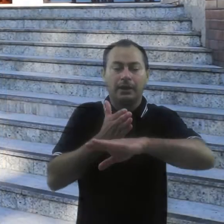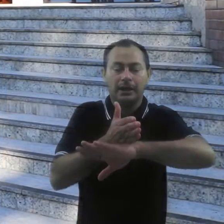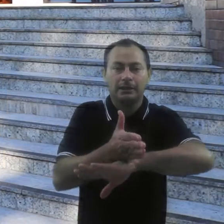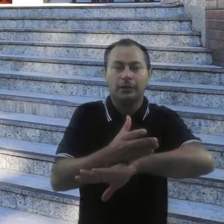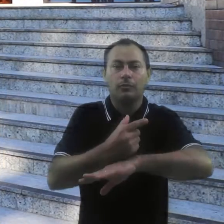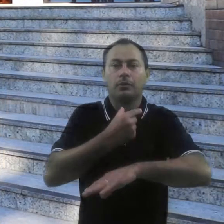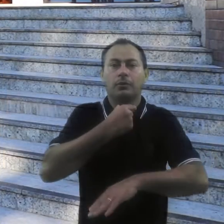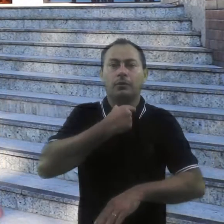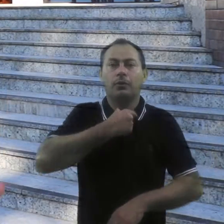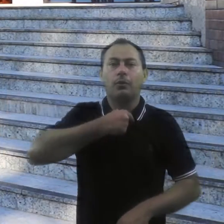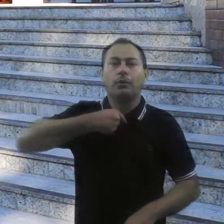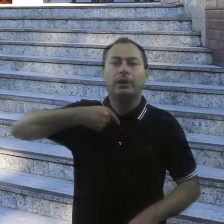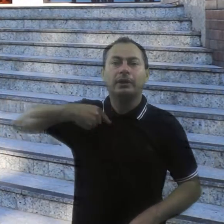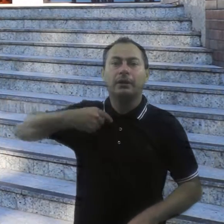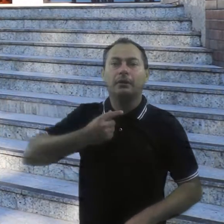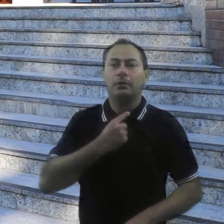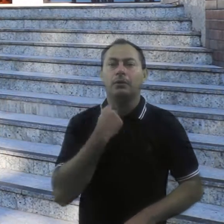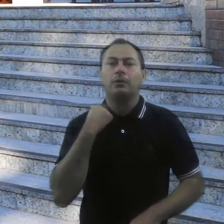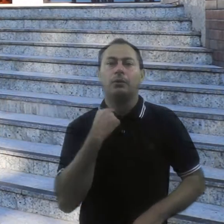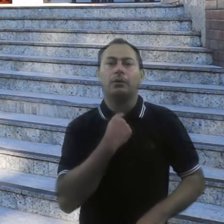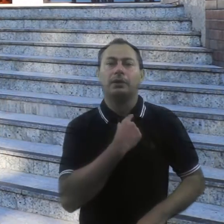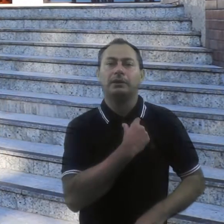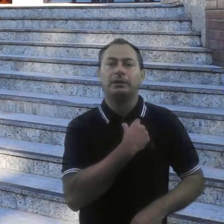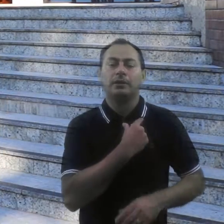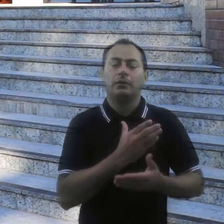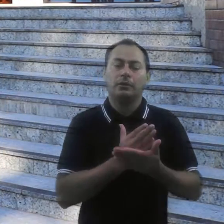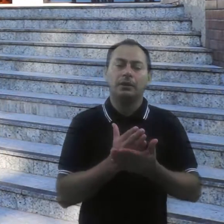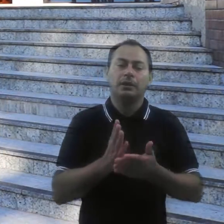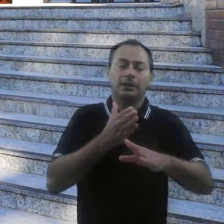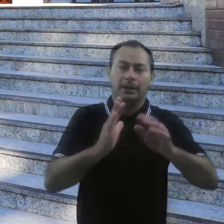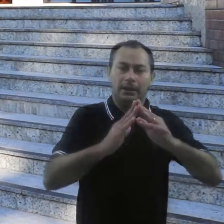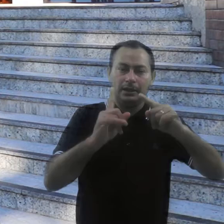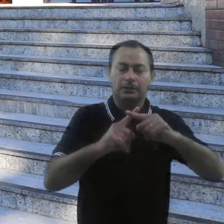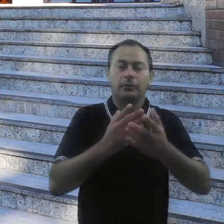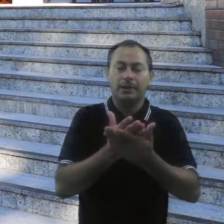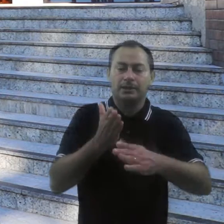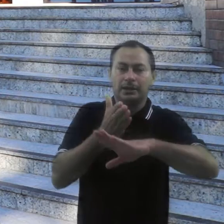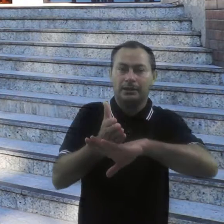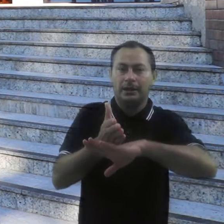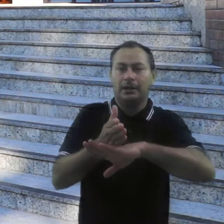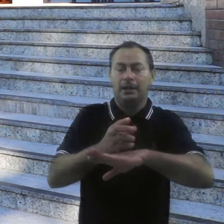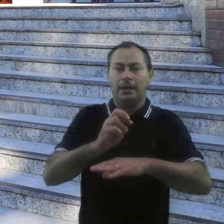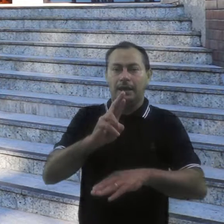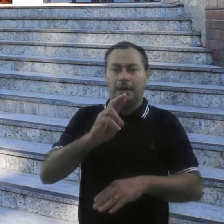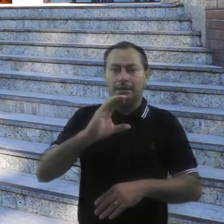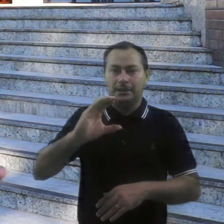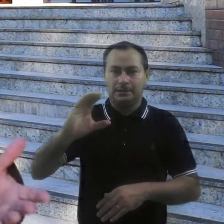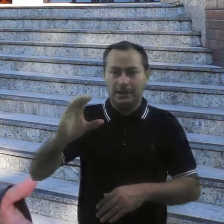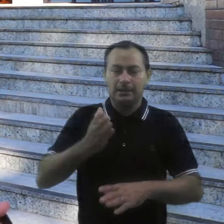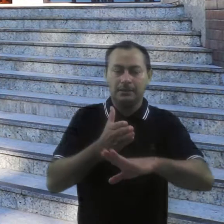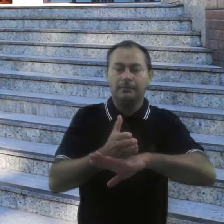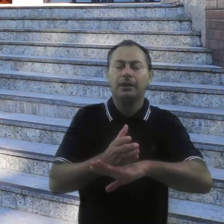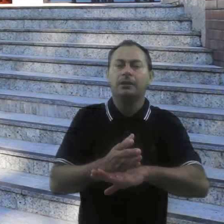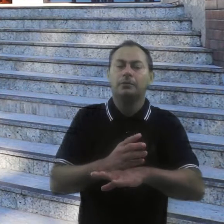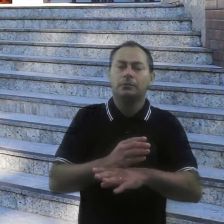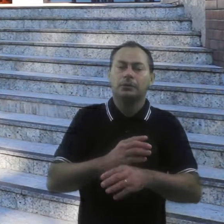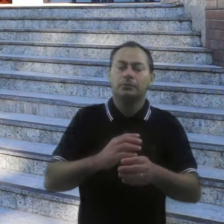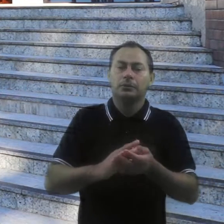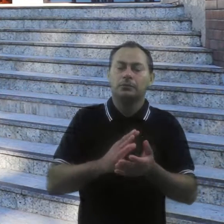comecei a participar da renovação carismática, tocando violão na comunidade, fui me envolvendo com os padres diocesanos